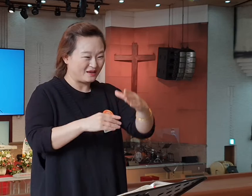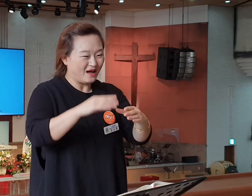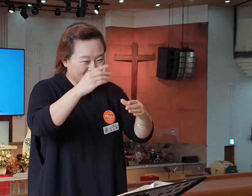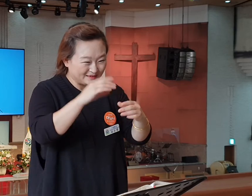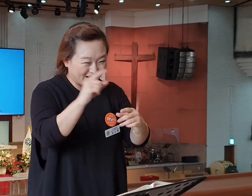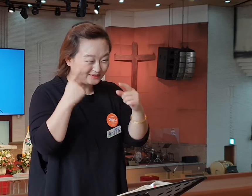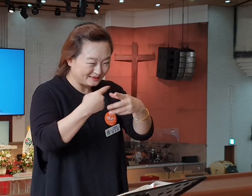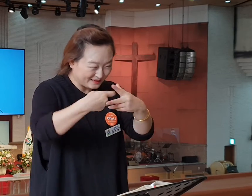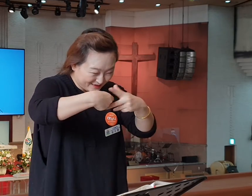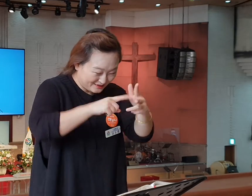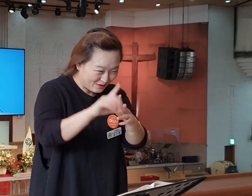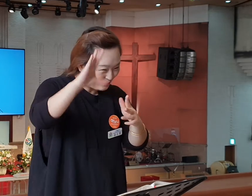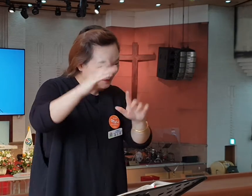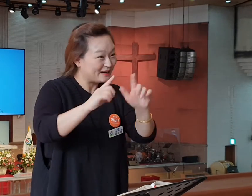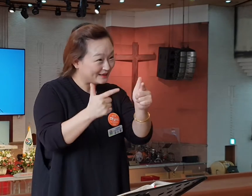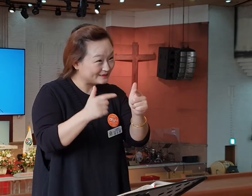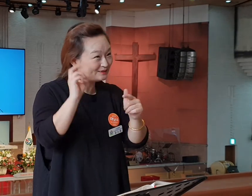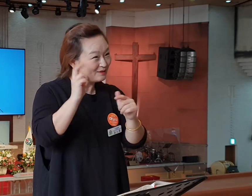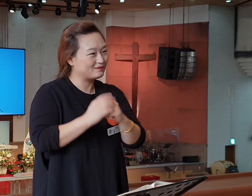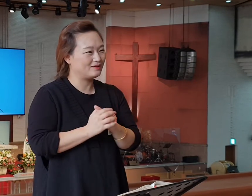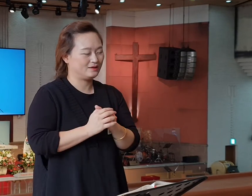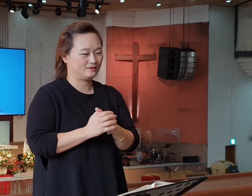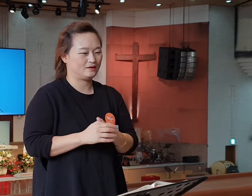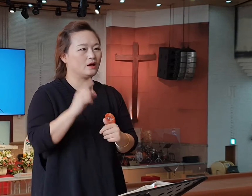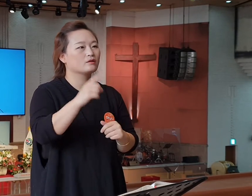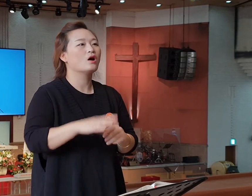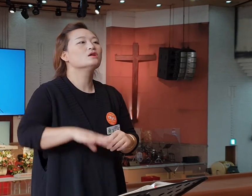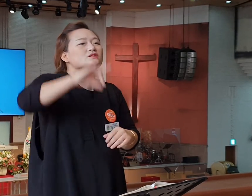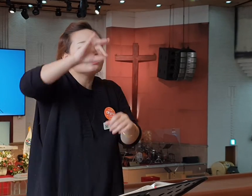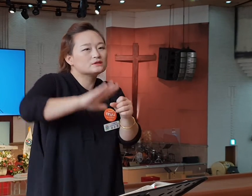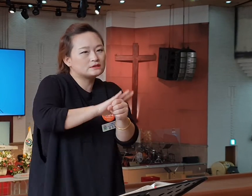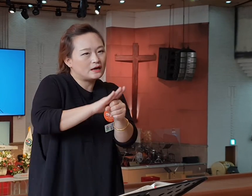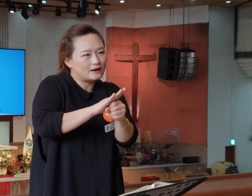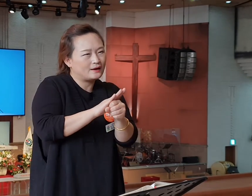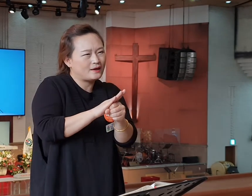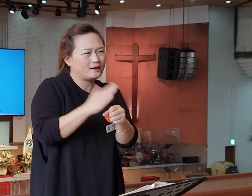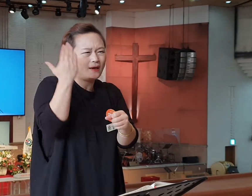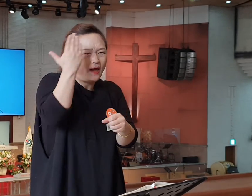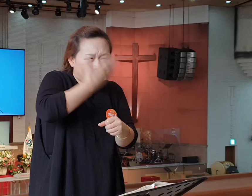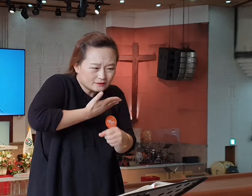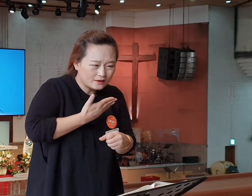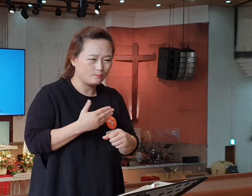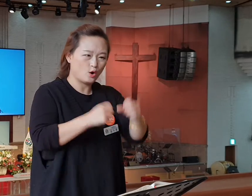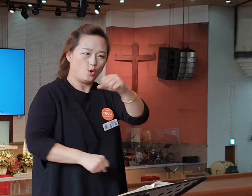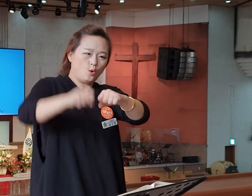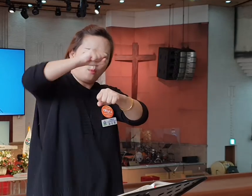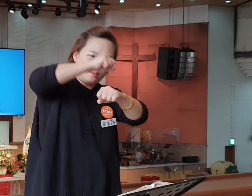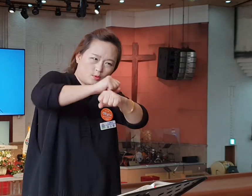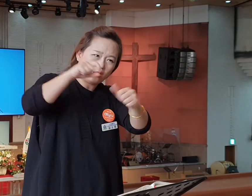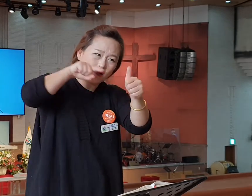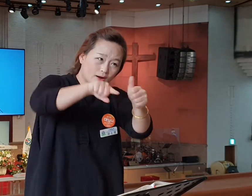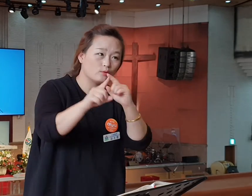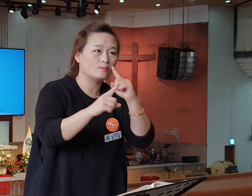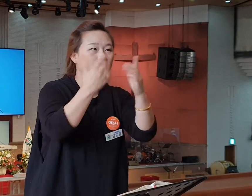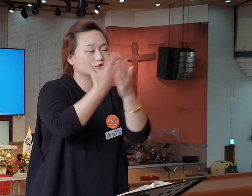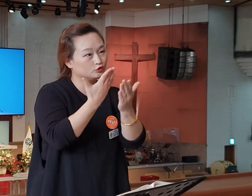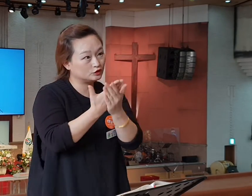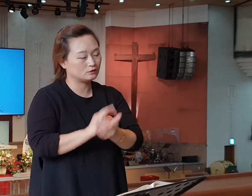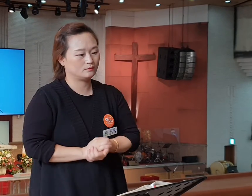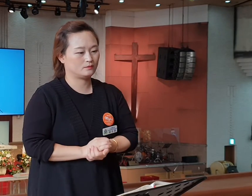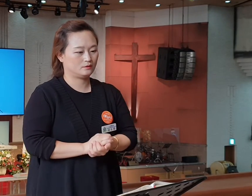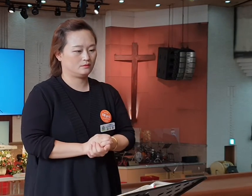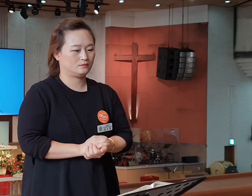처음 사랑, 첫사랑의 풋풋함과 그리고 그 생생함, 그것들을 회복하라고 하시는 말씀만은 아닙니다.